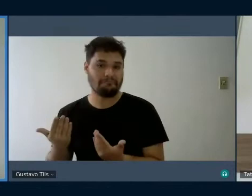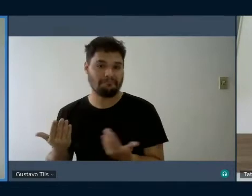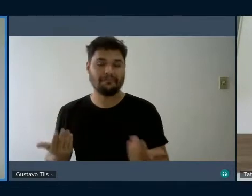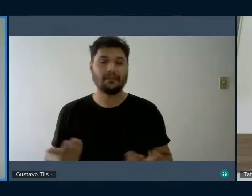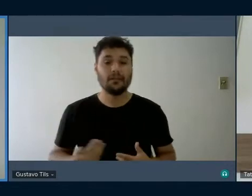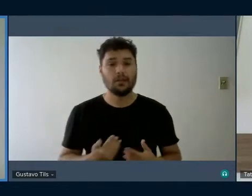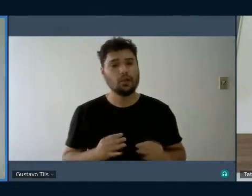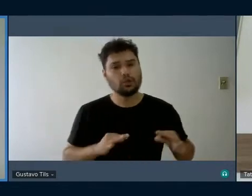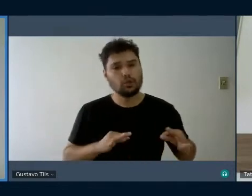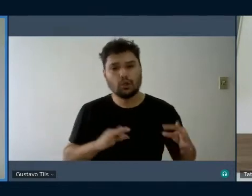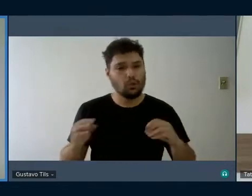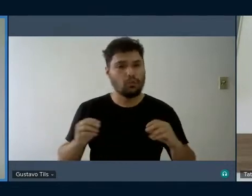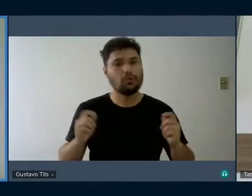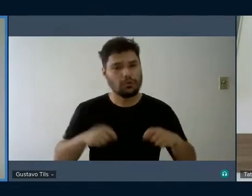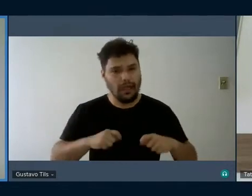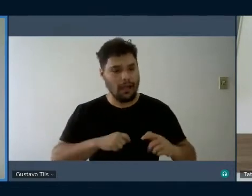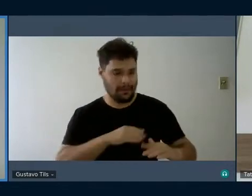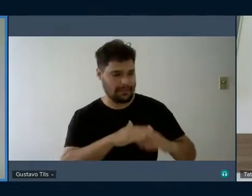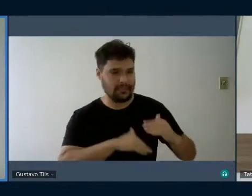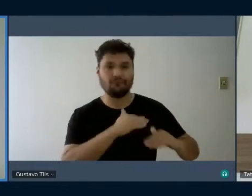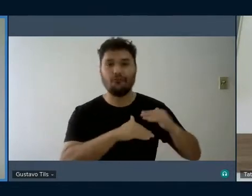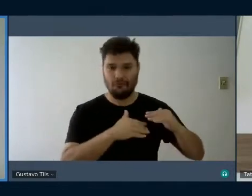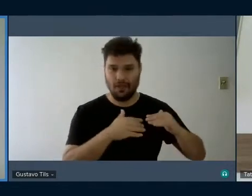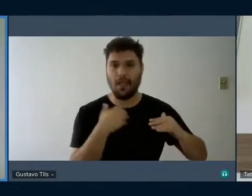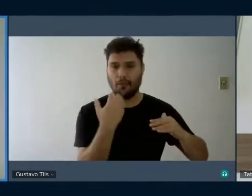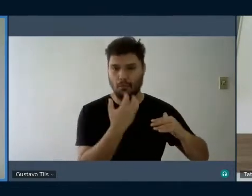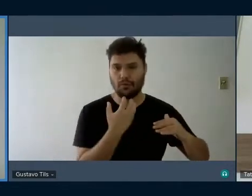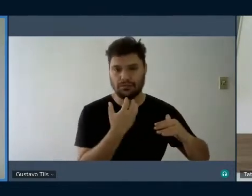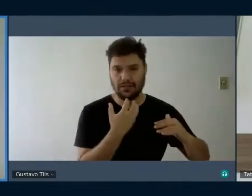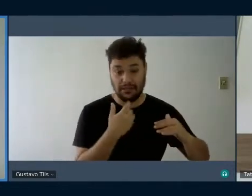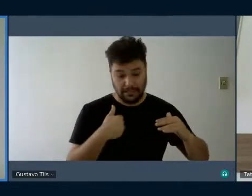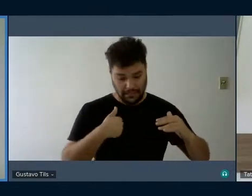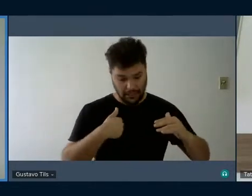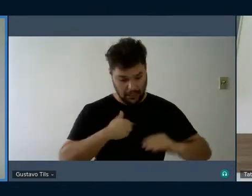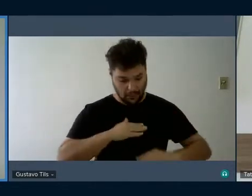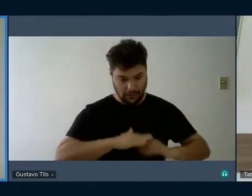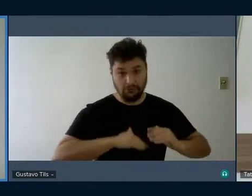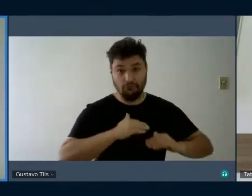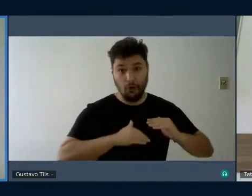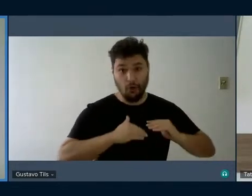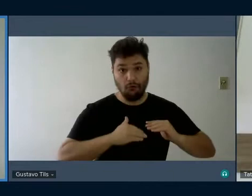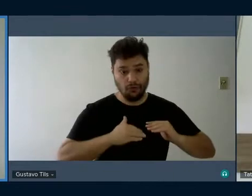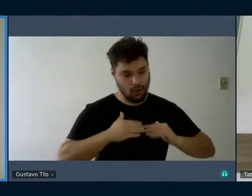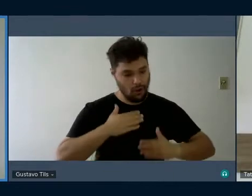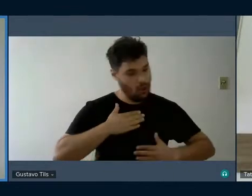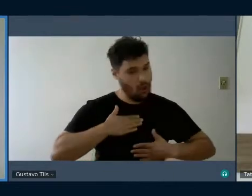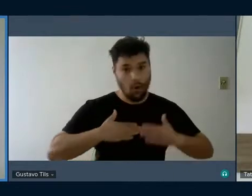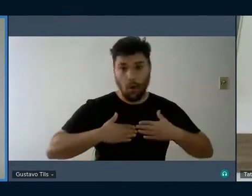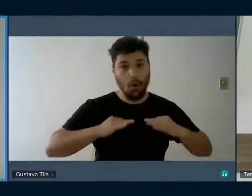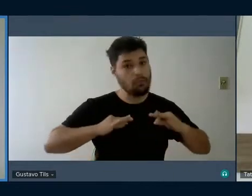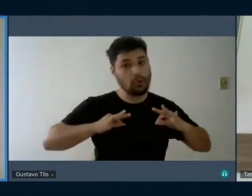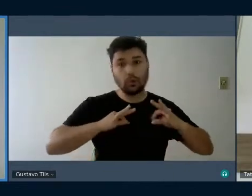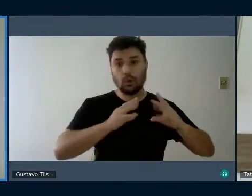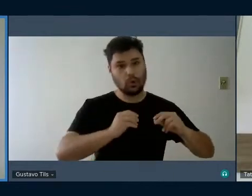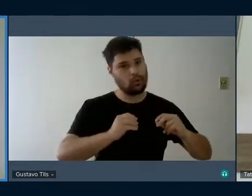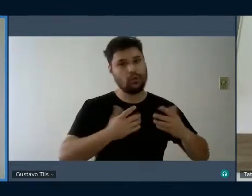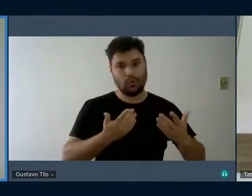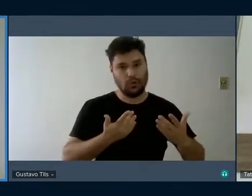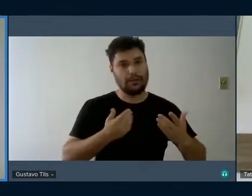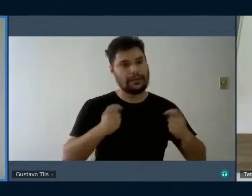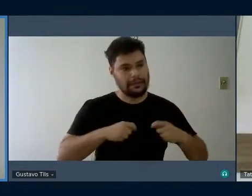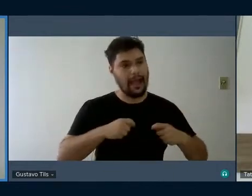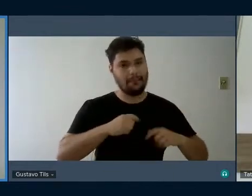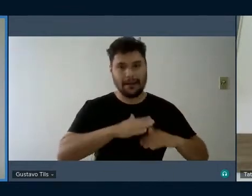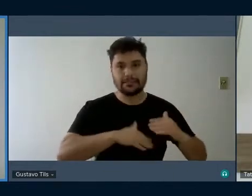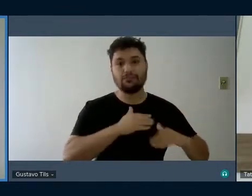desenvolver musicalmente. isso porque quem se desenvolve é o nosso todo. E por todo entenda-se